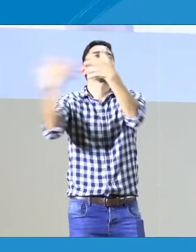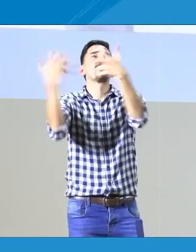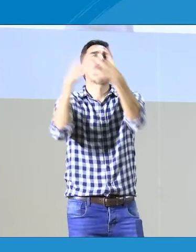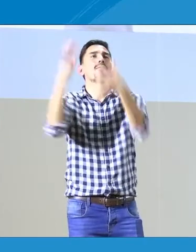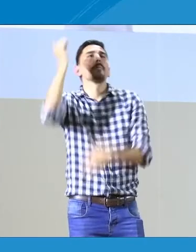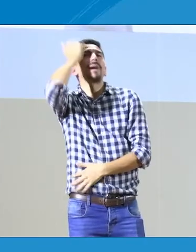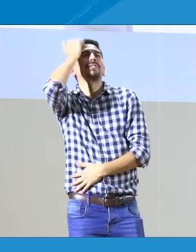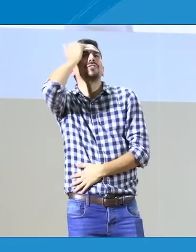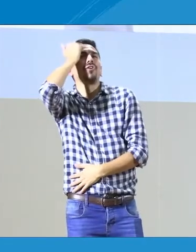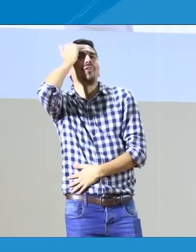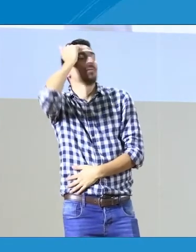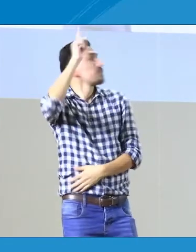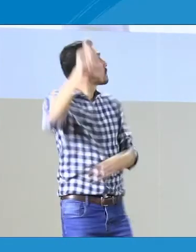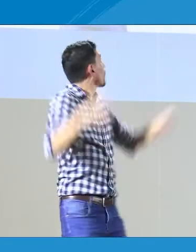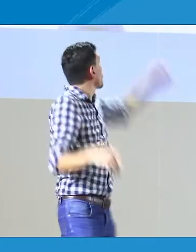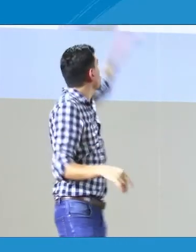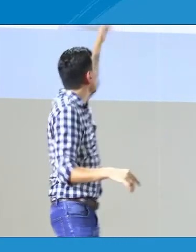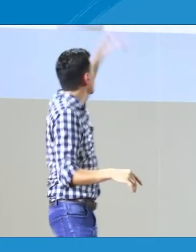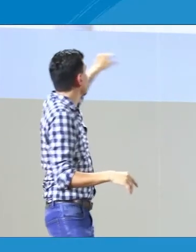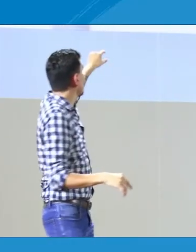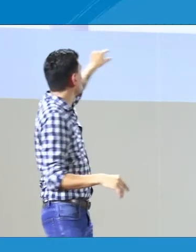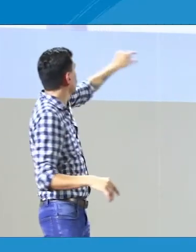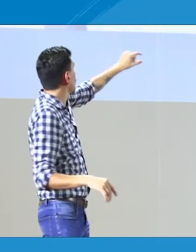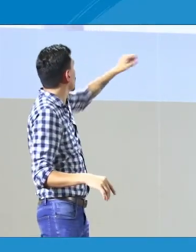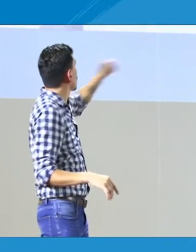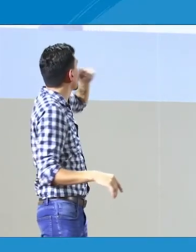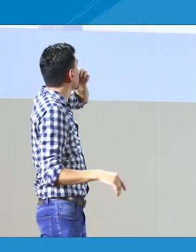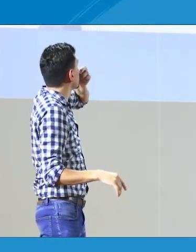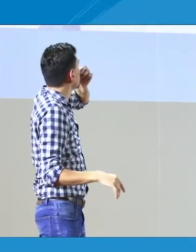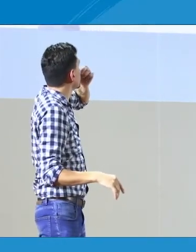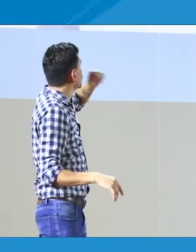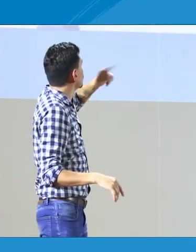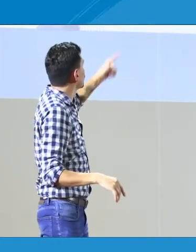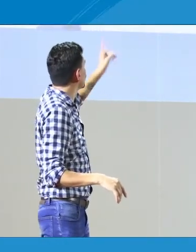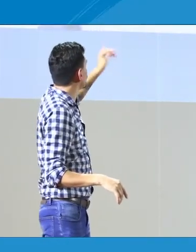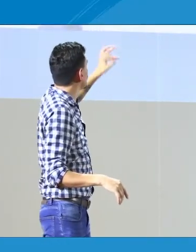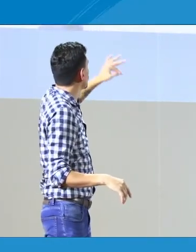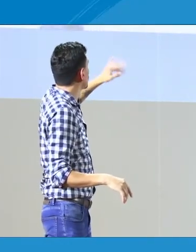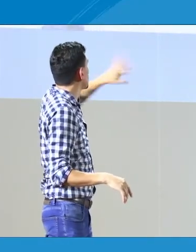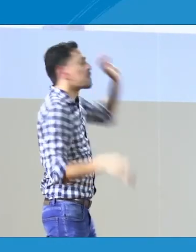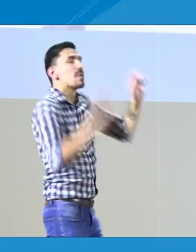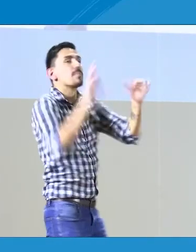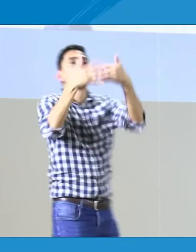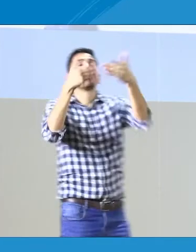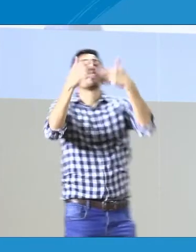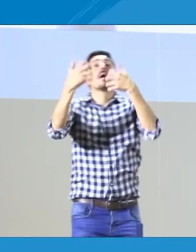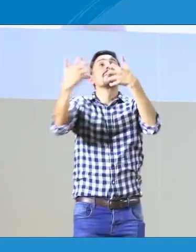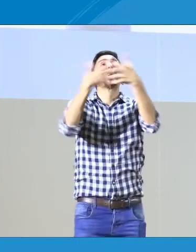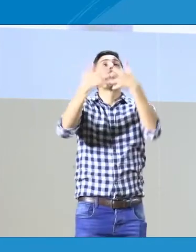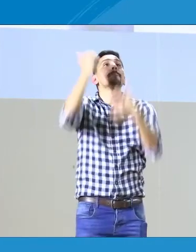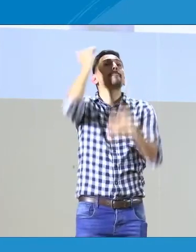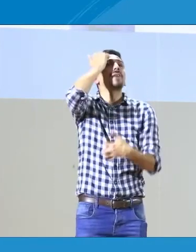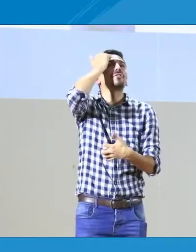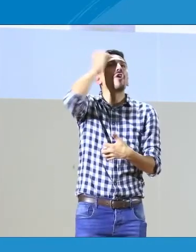escalando, para que este sistema maestro pueda entrar en concurso para los docentes bilingües.